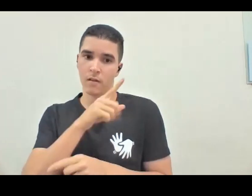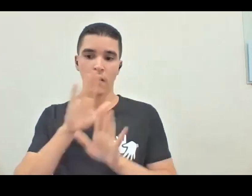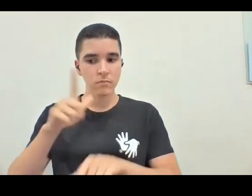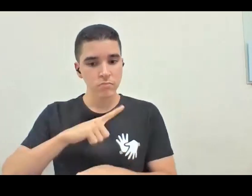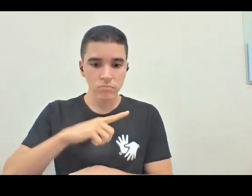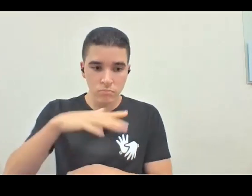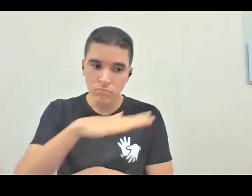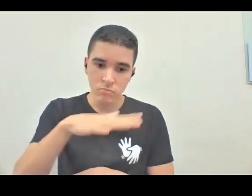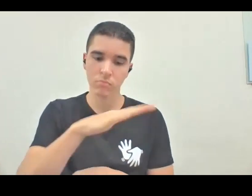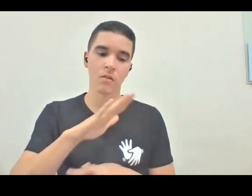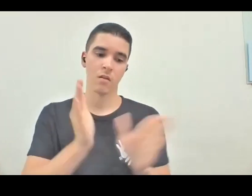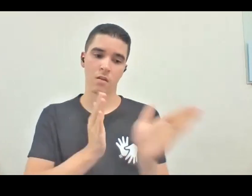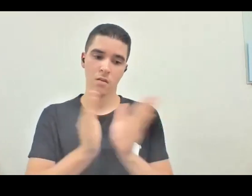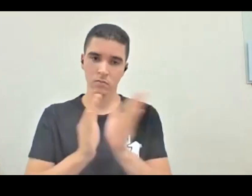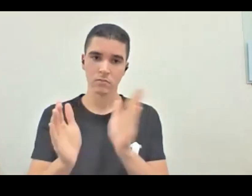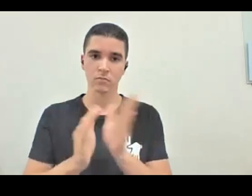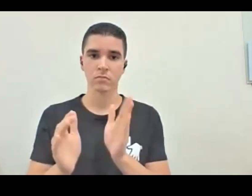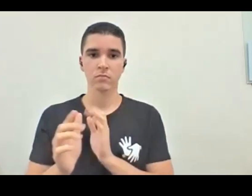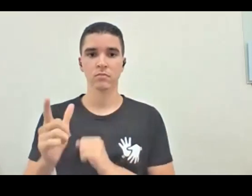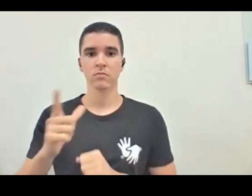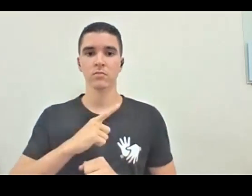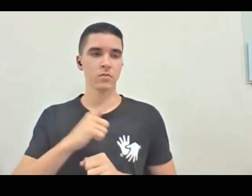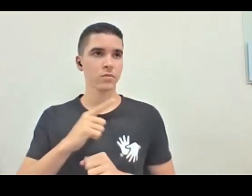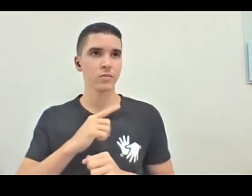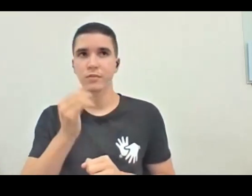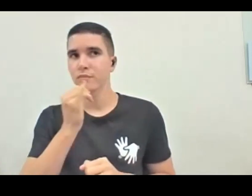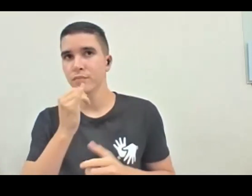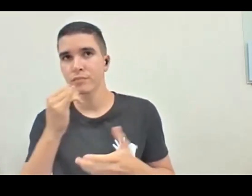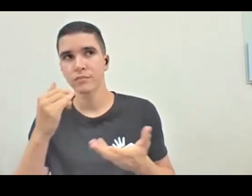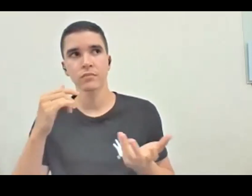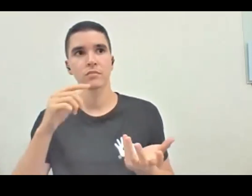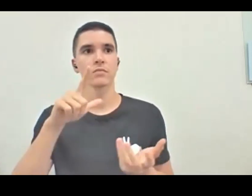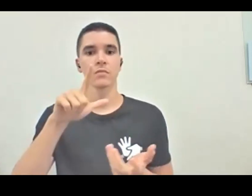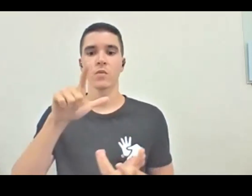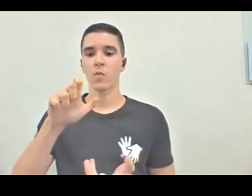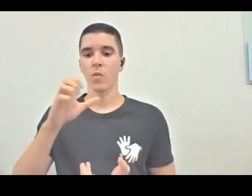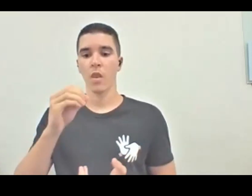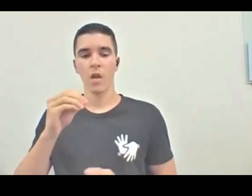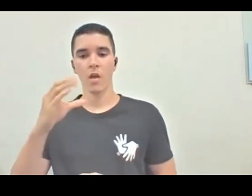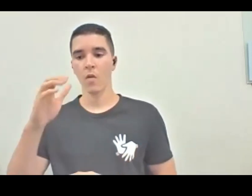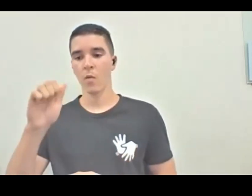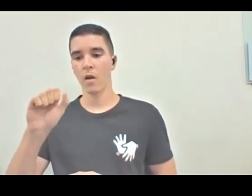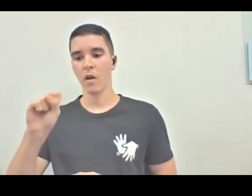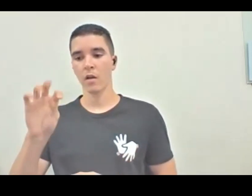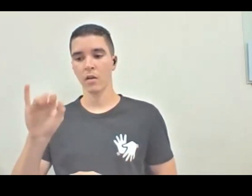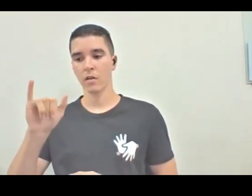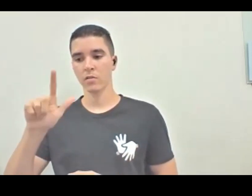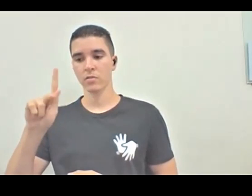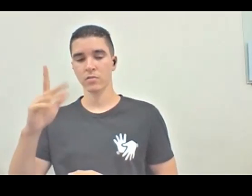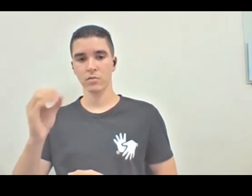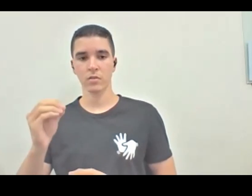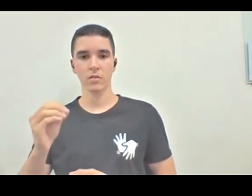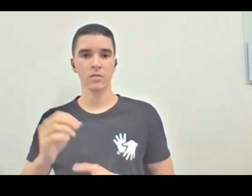o responsável, né, tinha o Léo Castilho, sim, tem o Rogério Ratão, que é professor de esculturas e é cego,